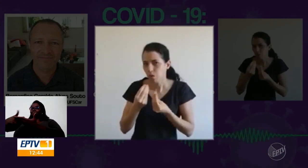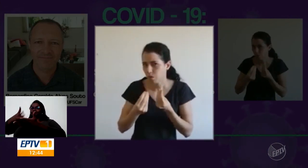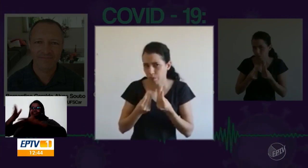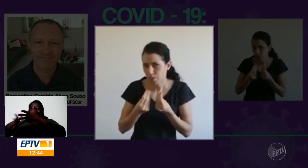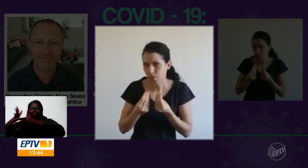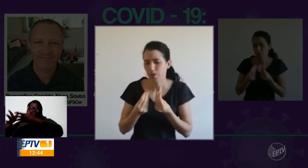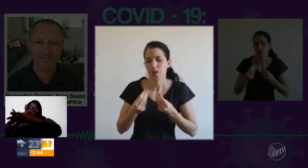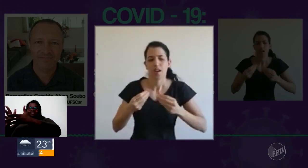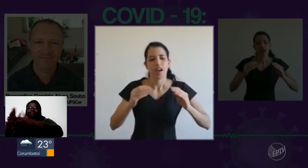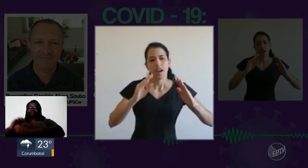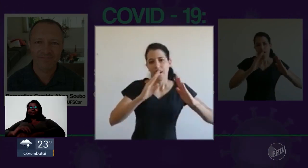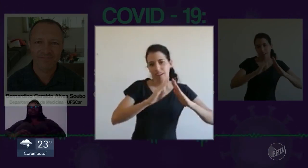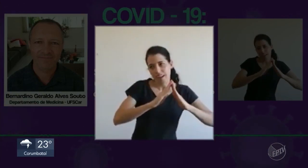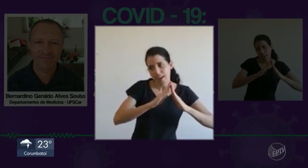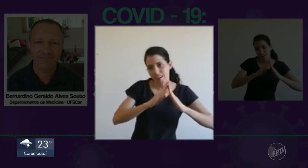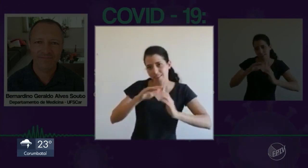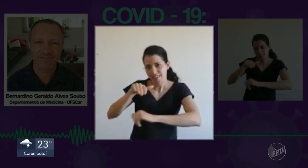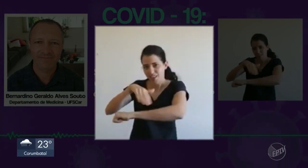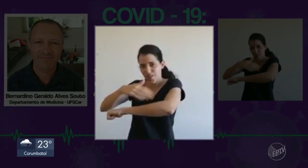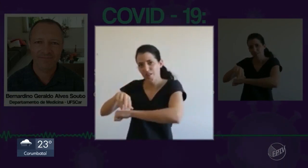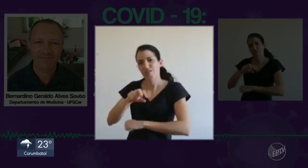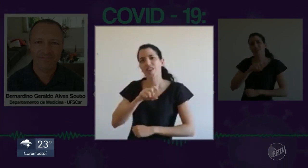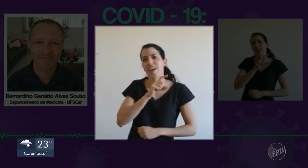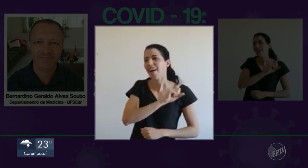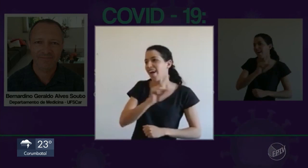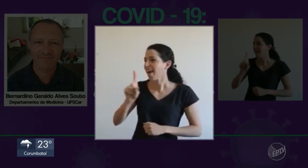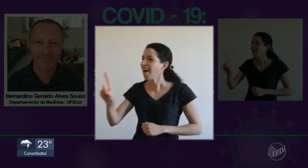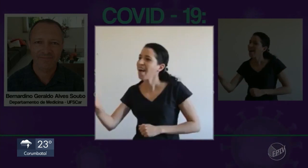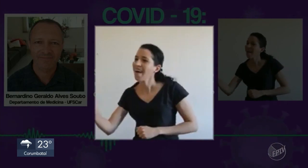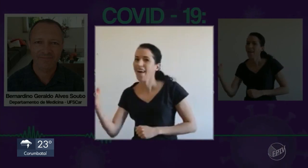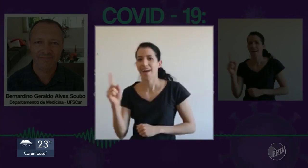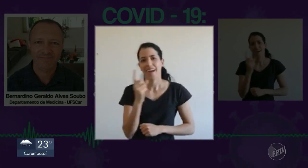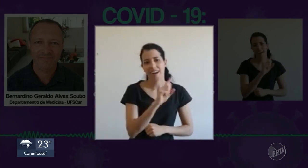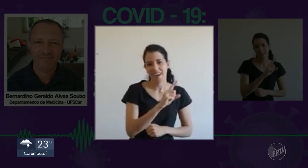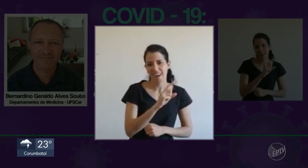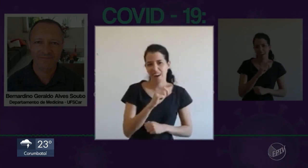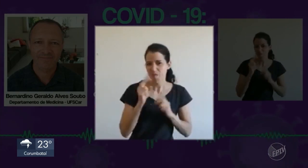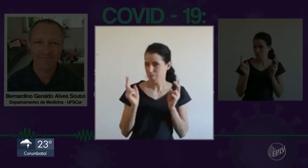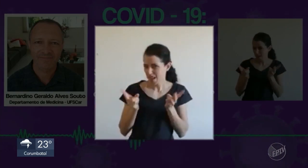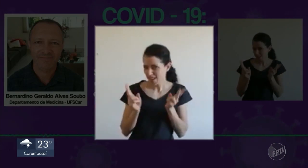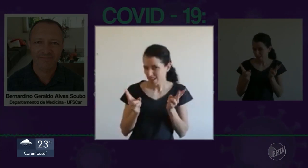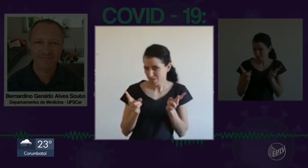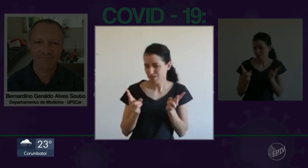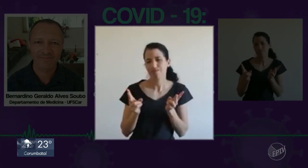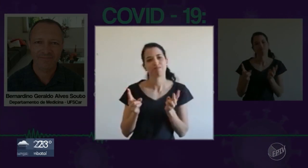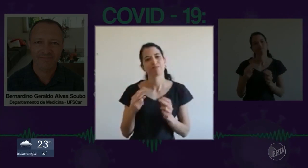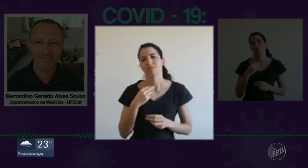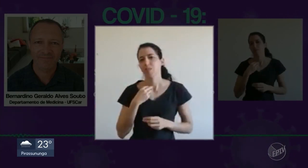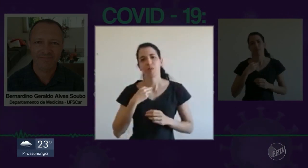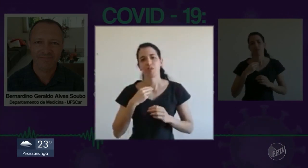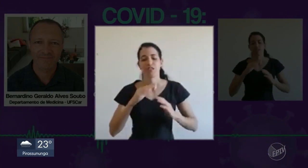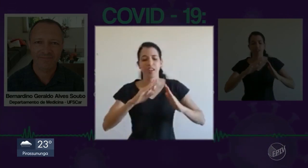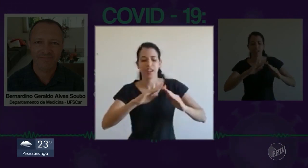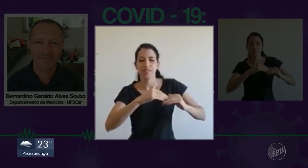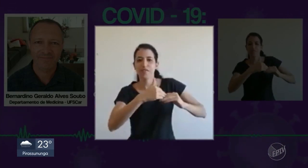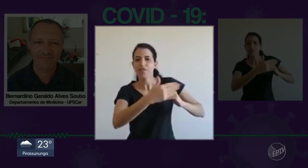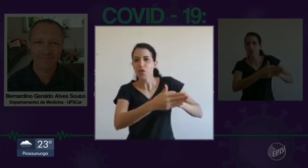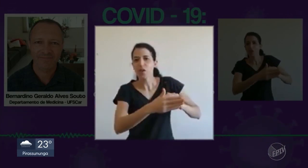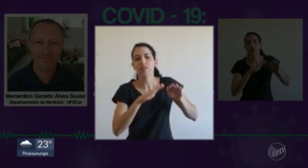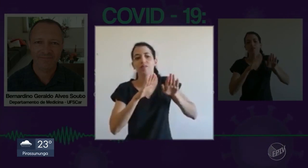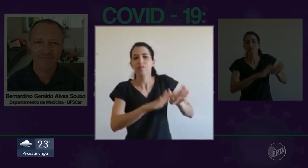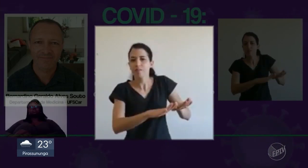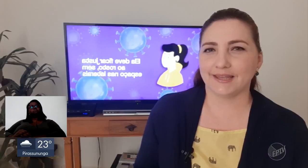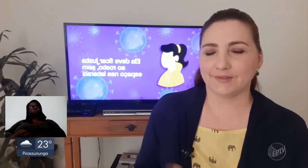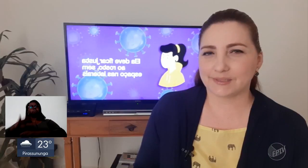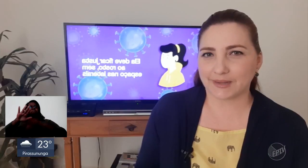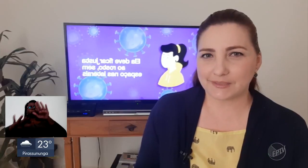em libras. O sapato, se você puder ter um sapato que fica o tempo todo lá de fora, toda vez que você for sair, você calça aquele sapato, quando você voltar, você deixa ele na porta